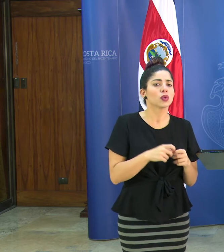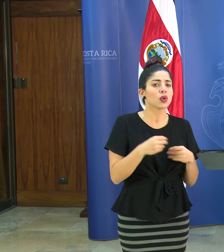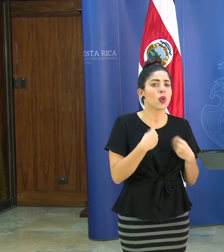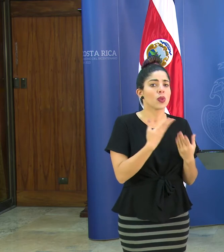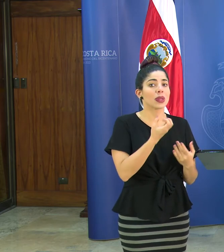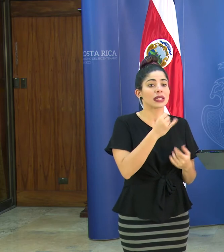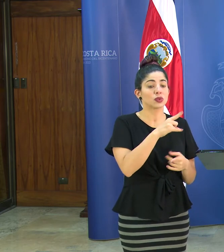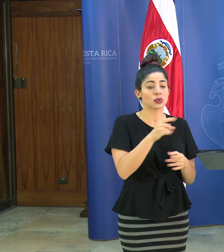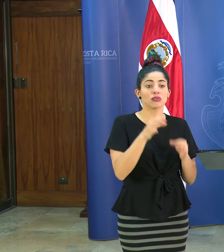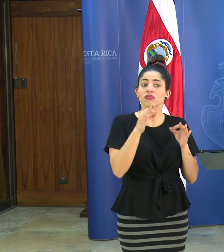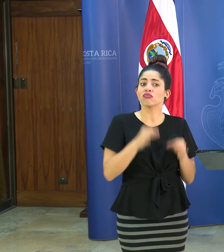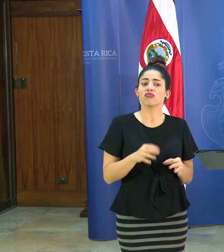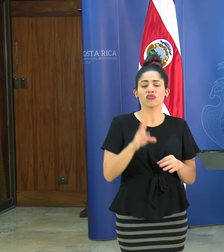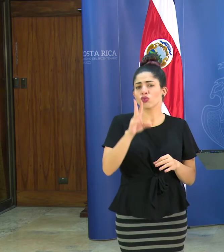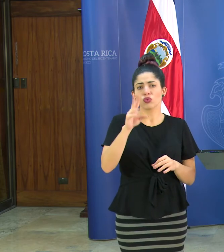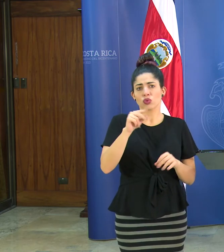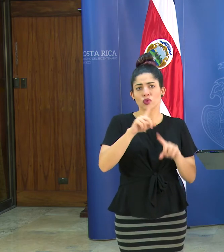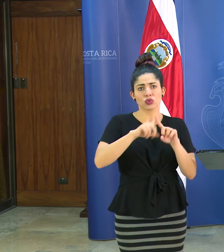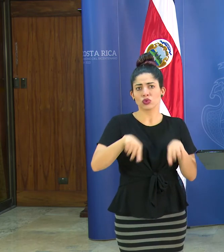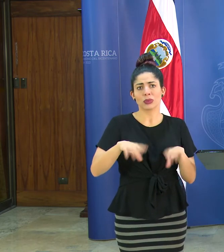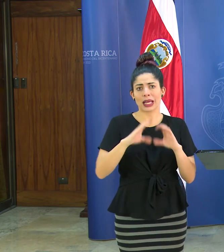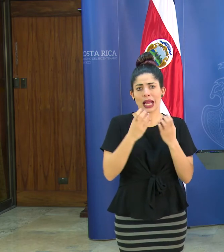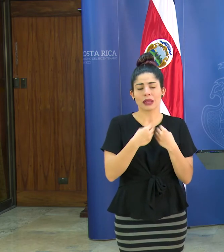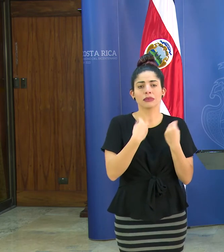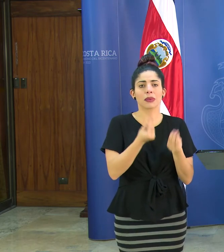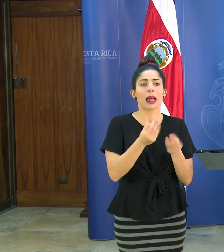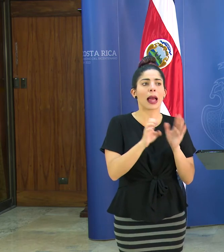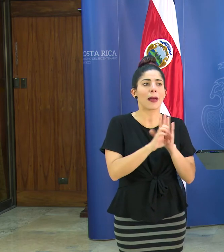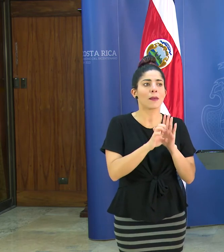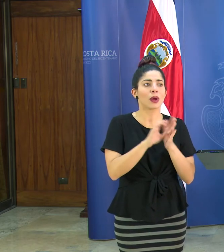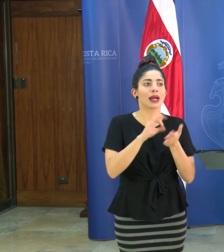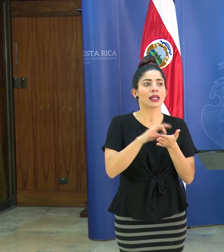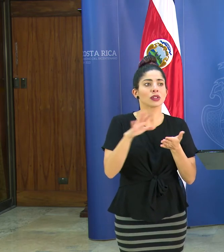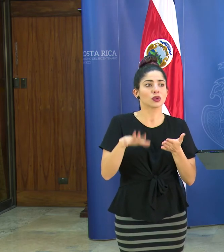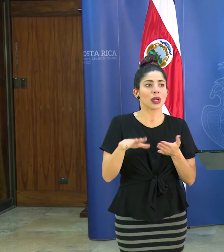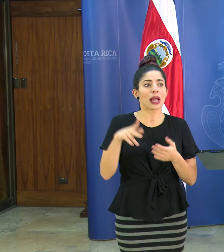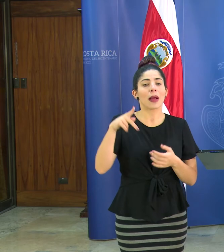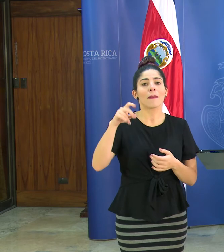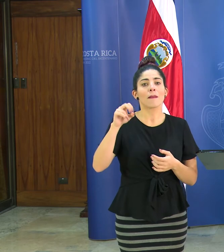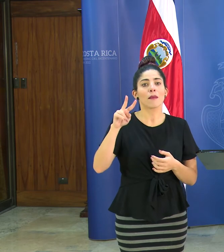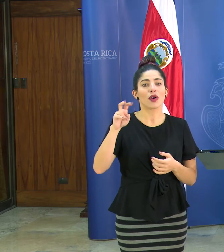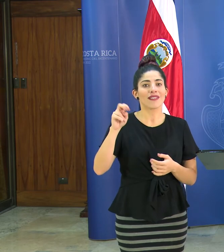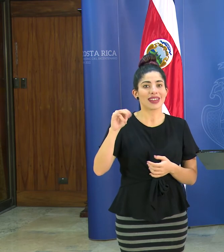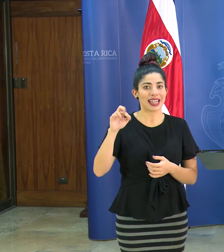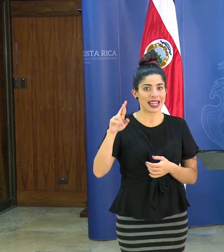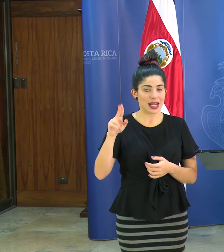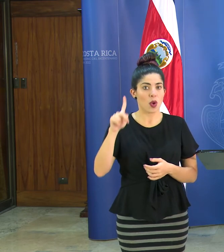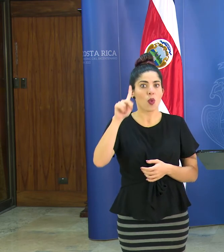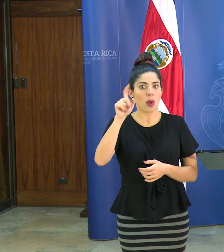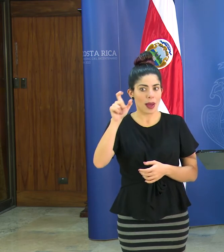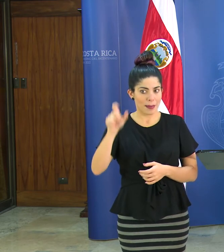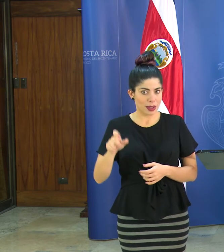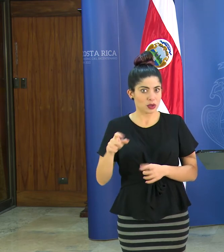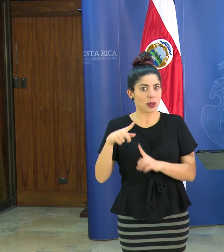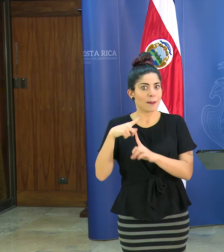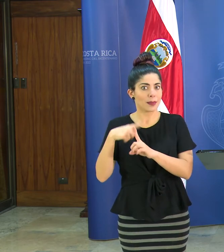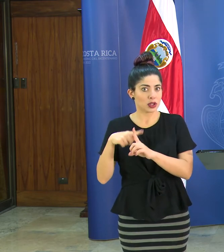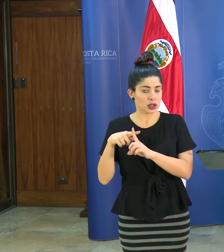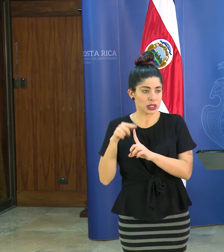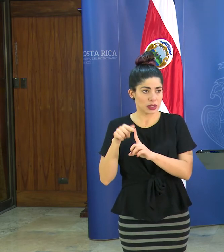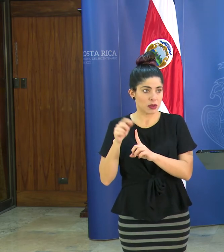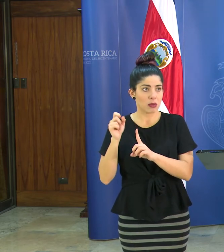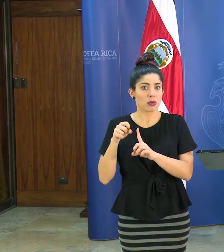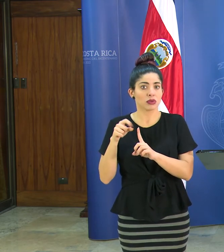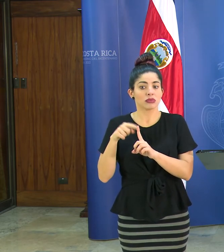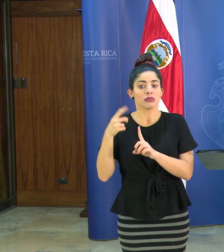la no suspensión le pongo ejemplo el caso de la escuela en el porvenir hay una funcionaria que ya dio positivo posiblemente